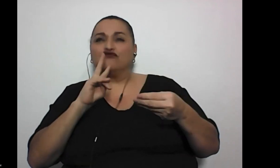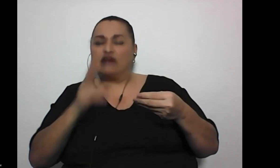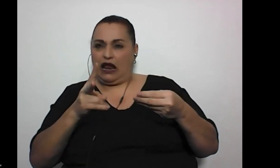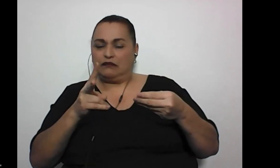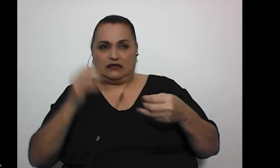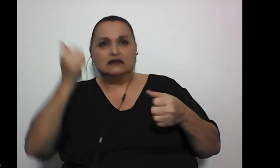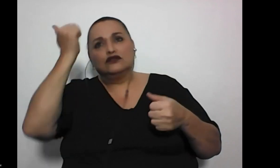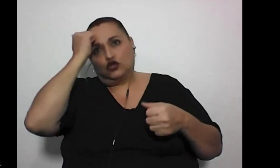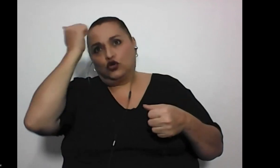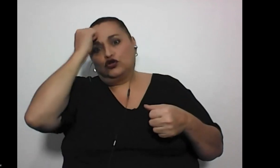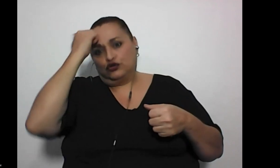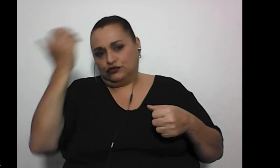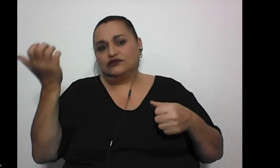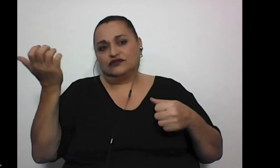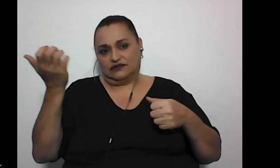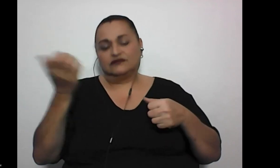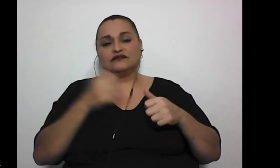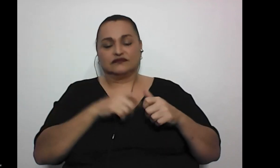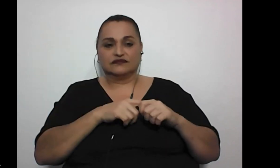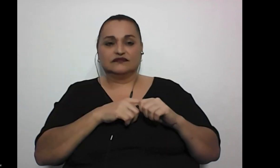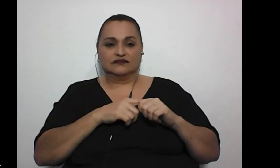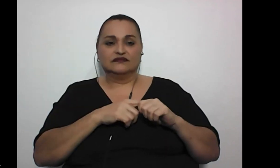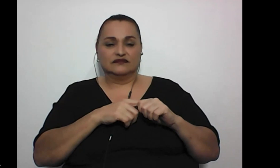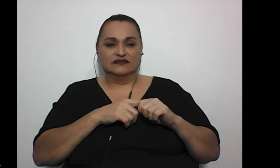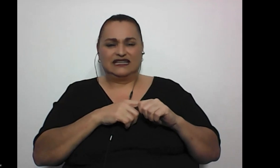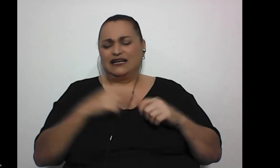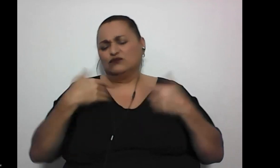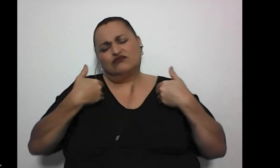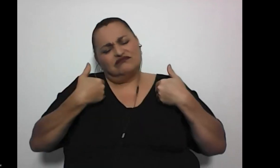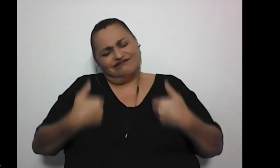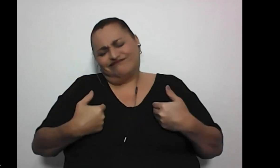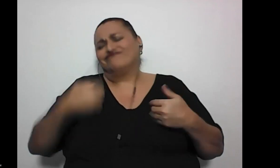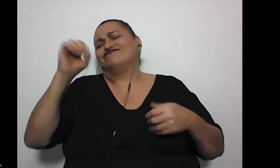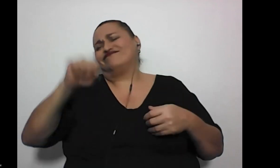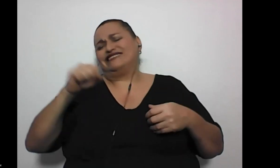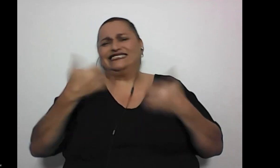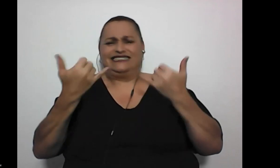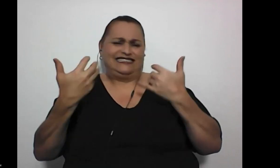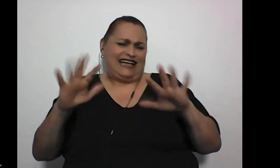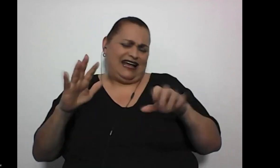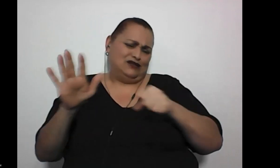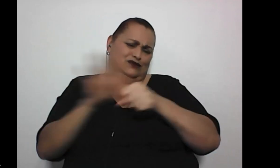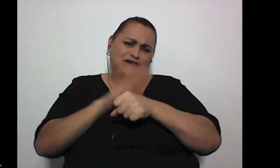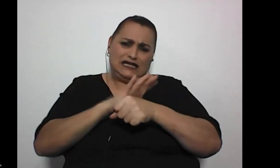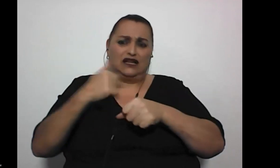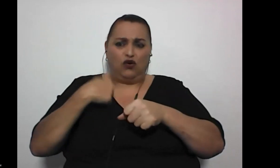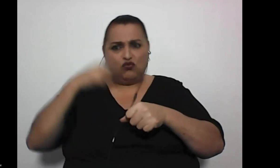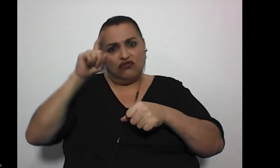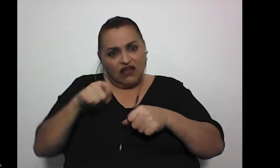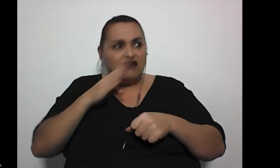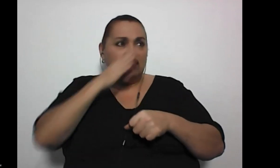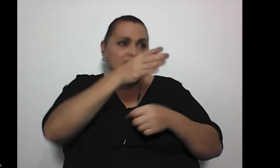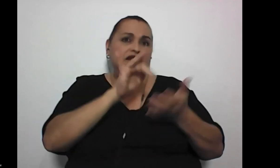muy tontos y es muy cansado porque ya es suficiente con tener que ir a